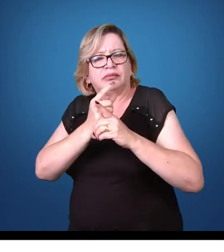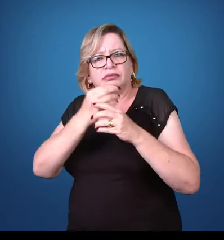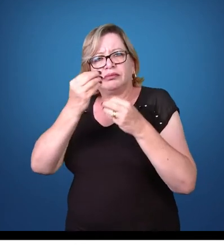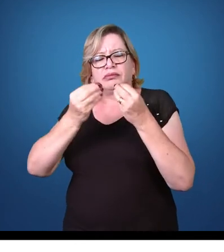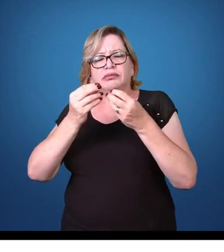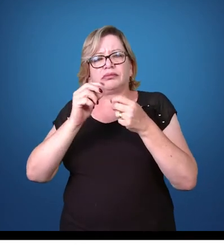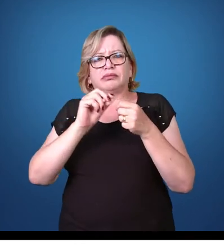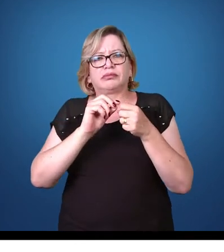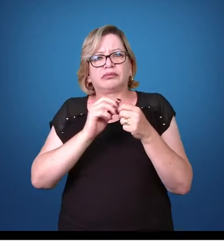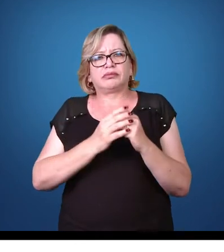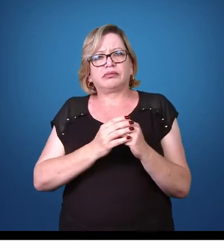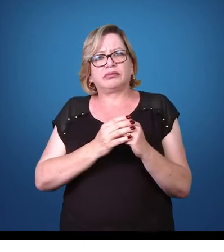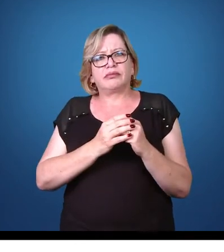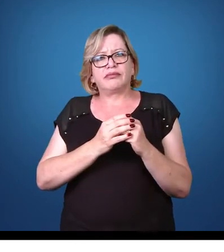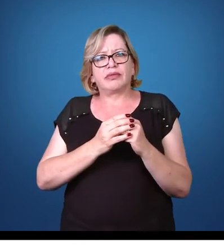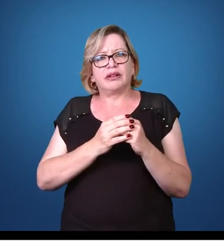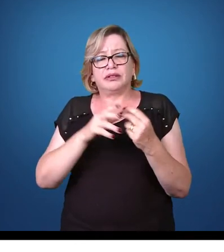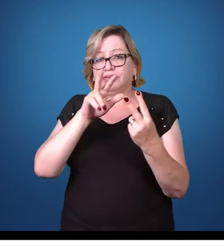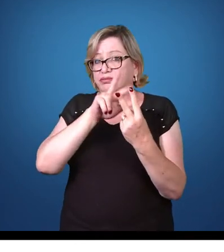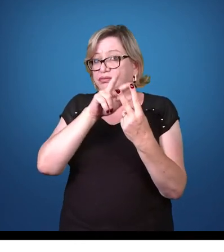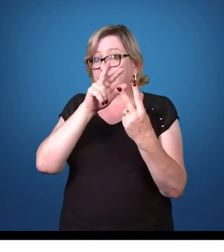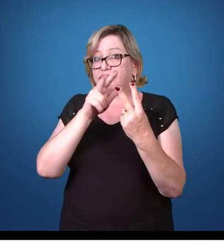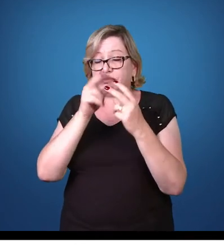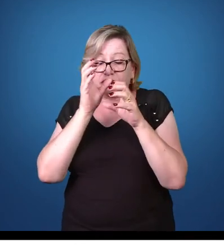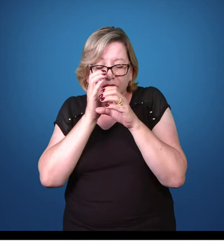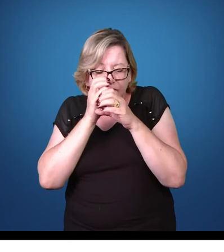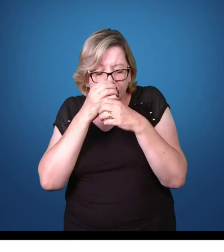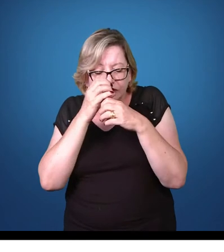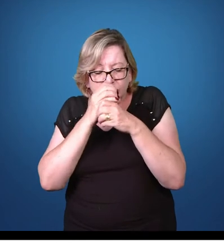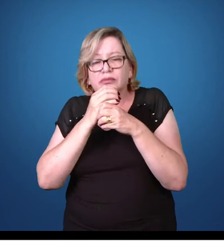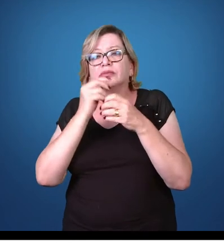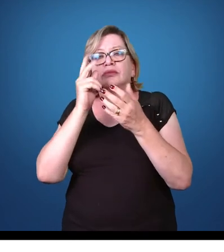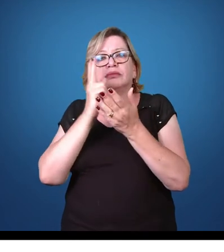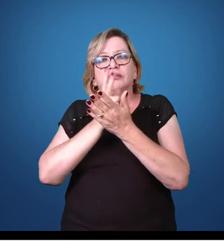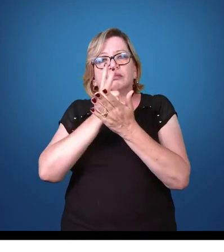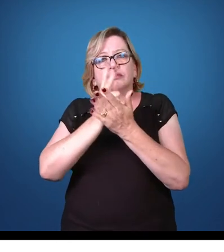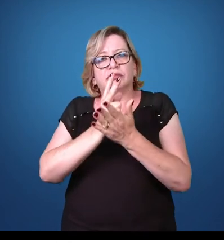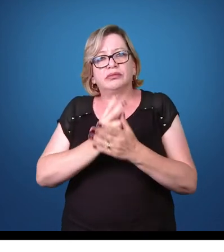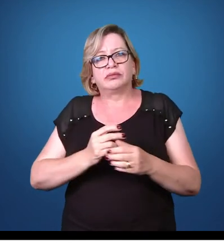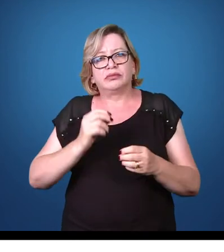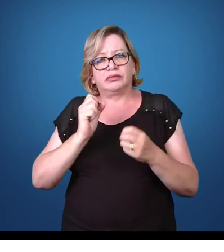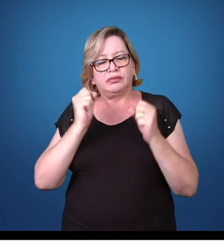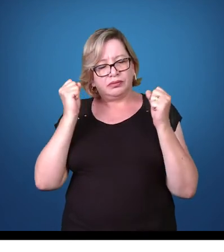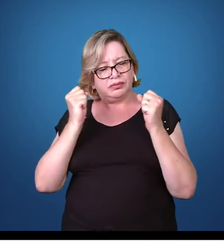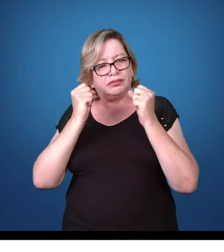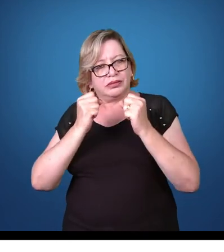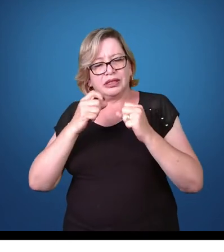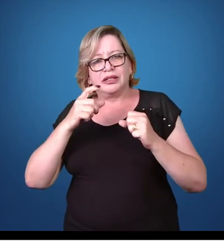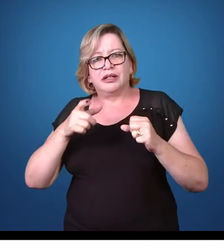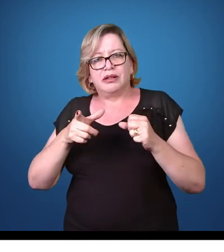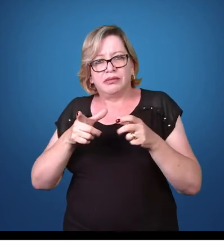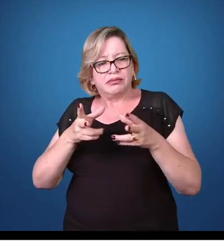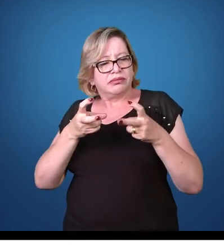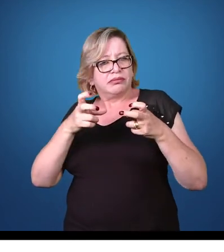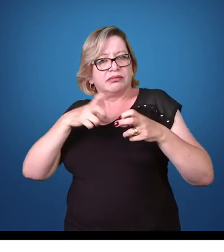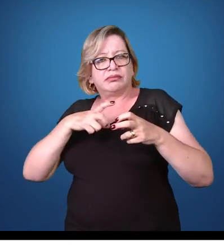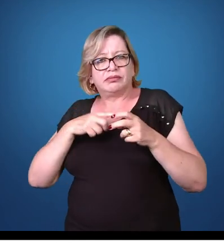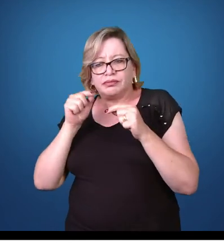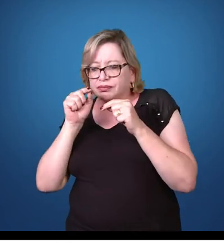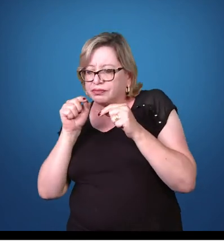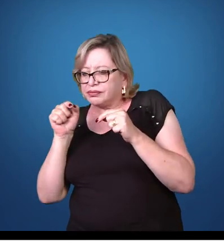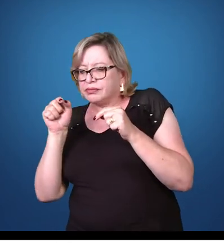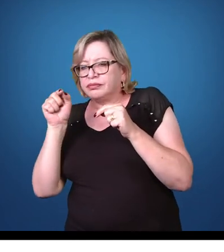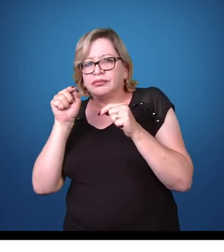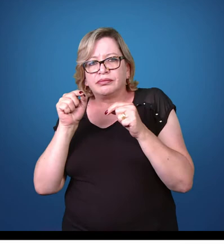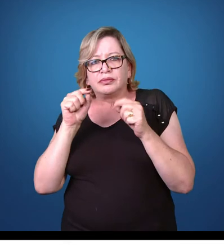de trofosoítos. Então, são as duas formas. A forma diagnóstica pode ser tanto os cistos quanto os trofosoítos. Quais são as